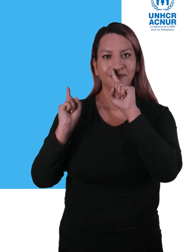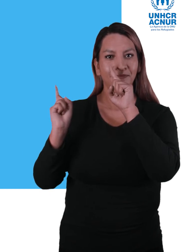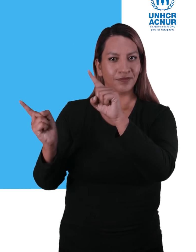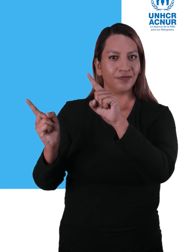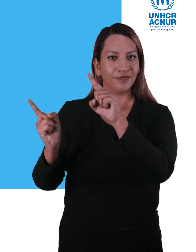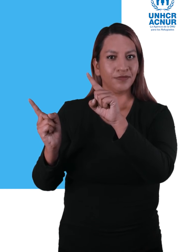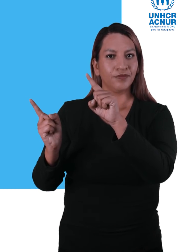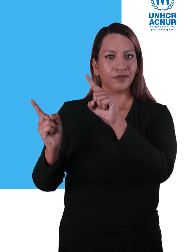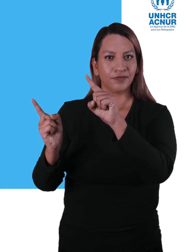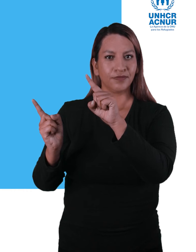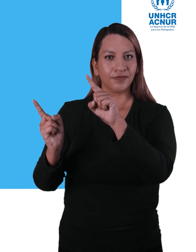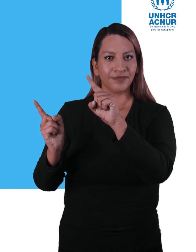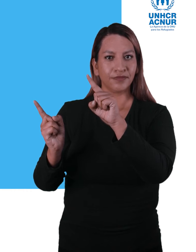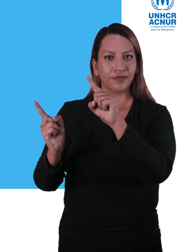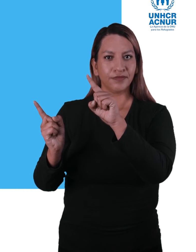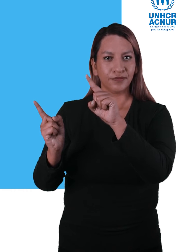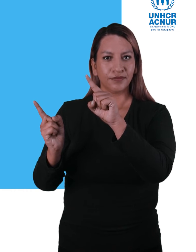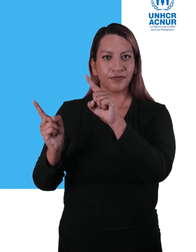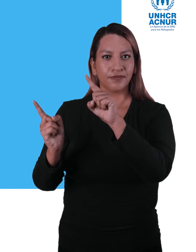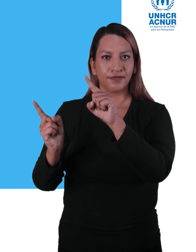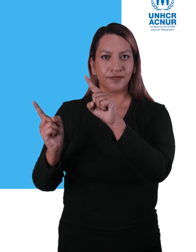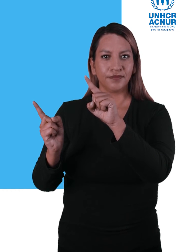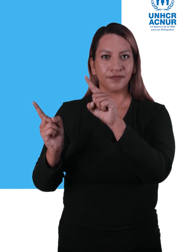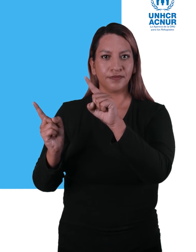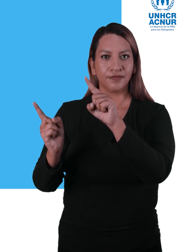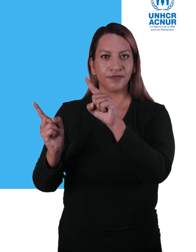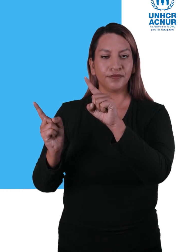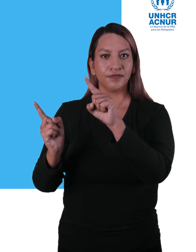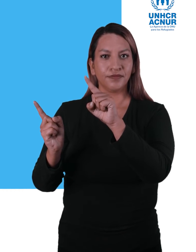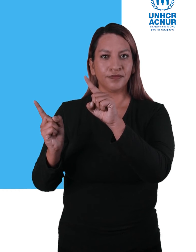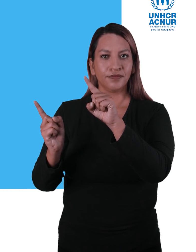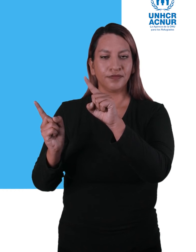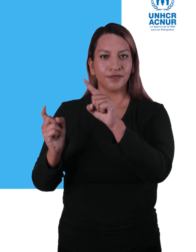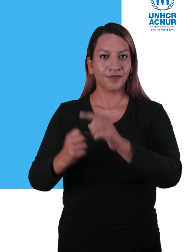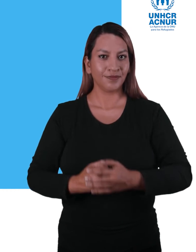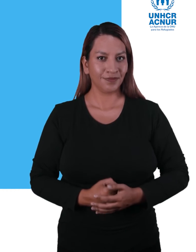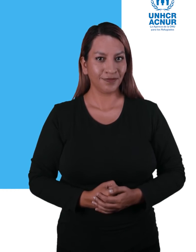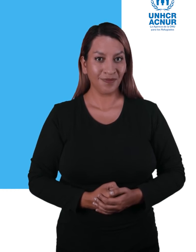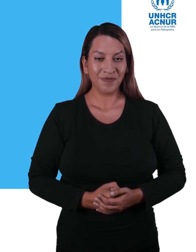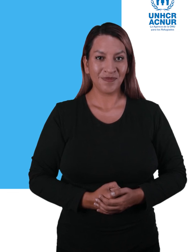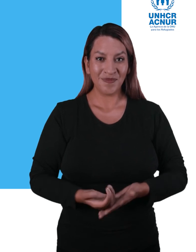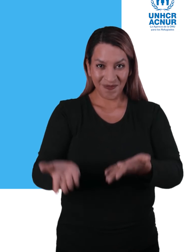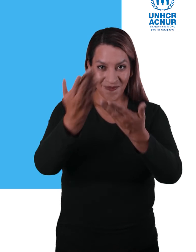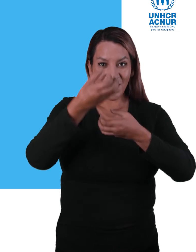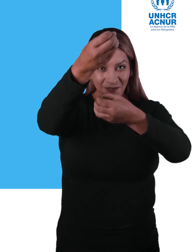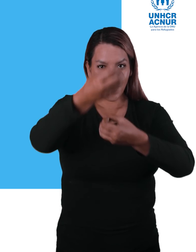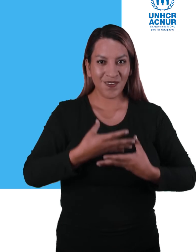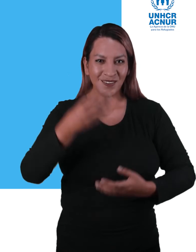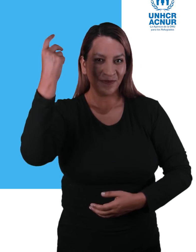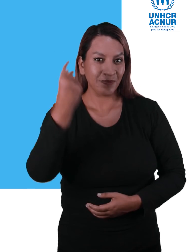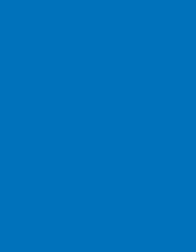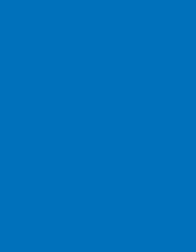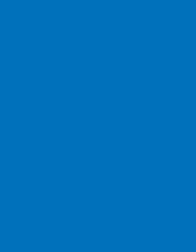de ACNUR, más 593-2342-0120. Siga las instrucciones y obtén la